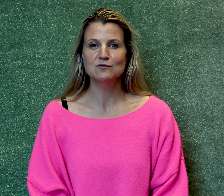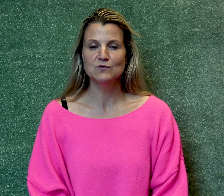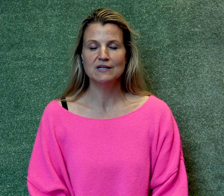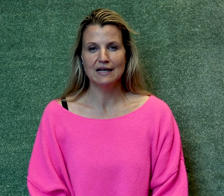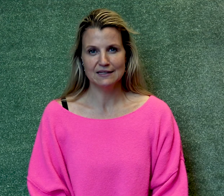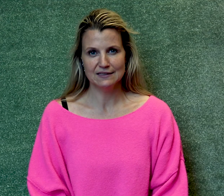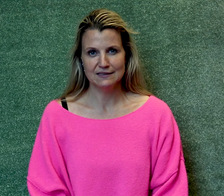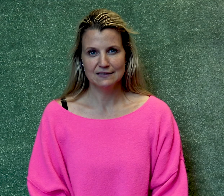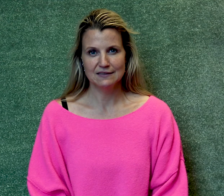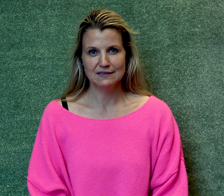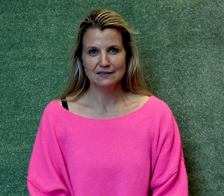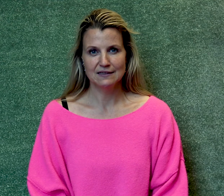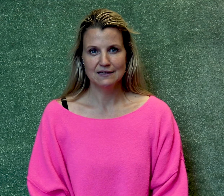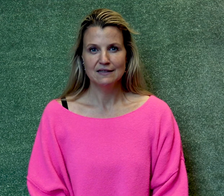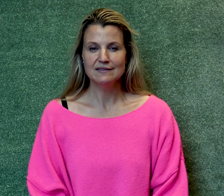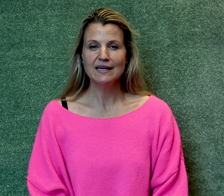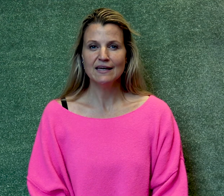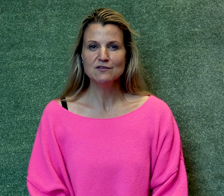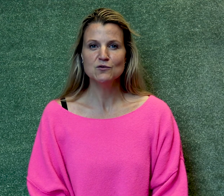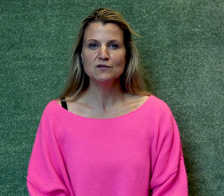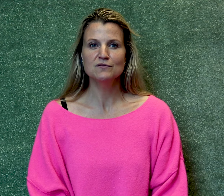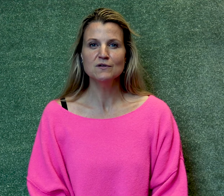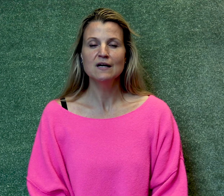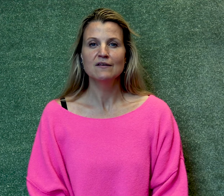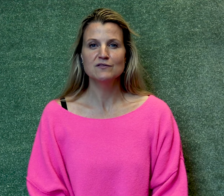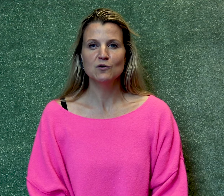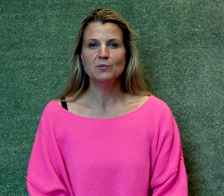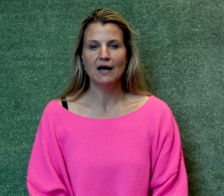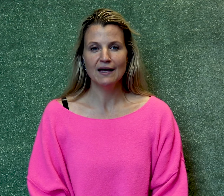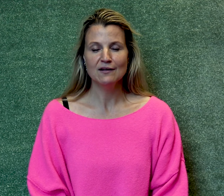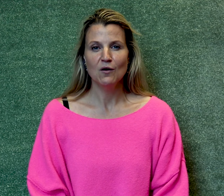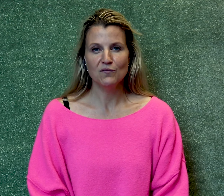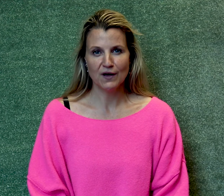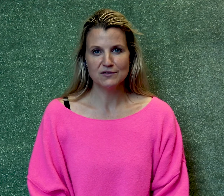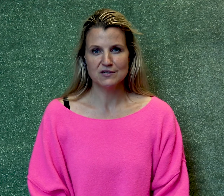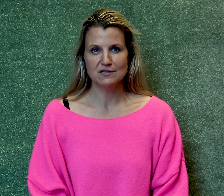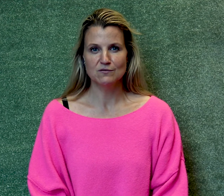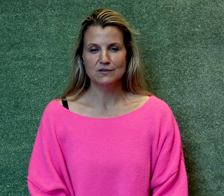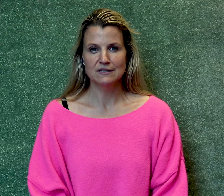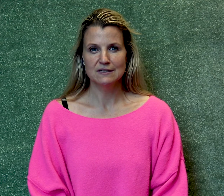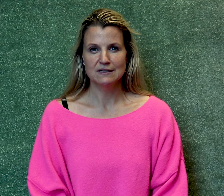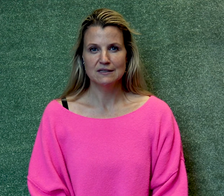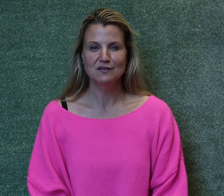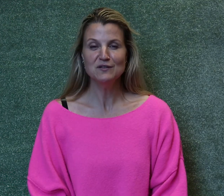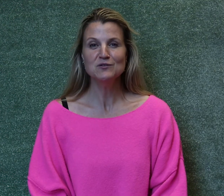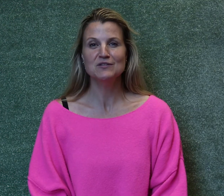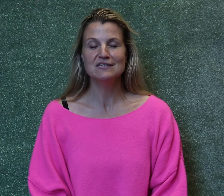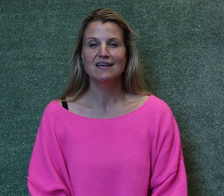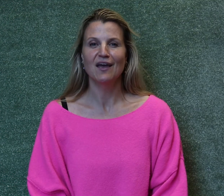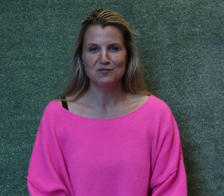het concert leiden. De dirigent zorgt ervoor dat een groepje aan of uitgezet kan worden. Veel succes en